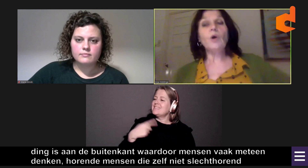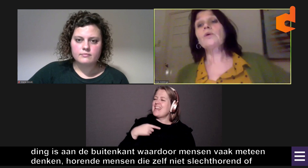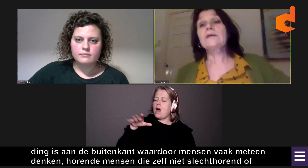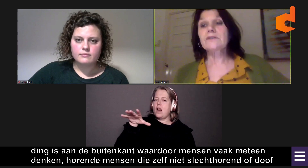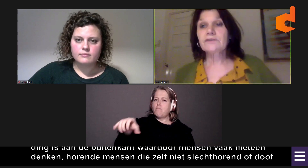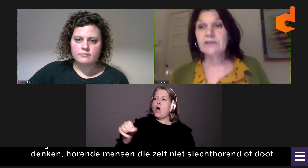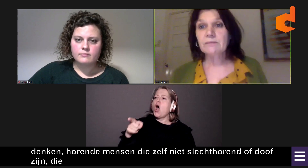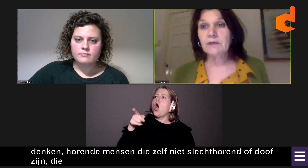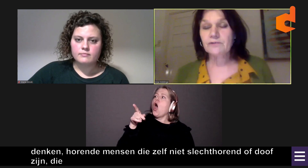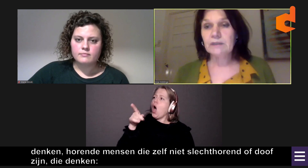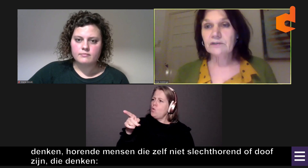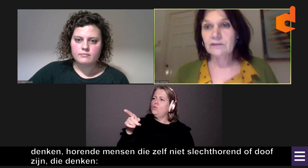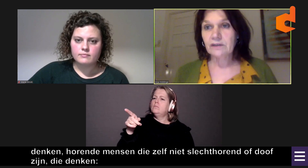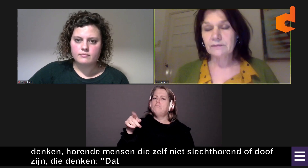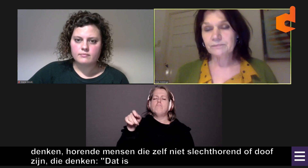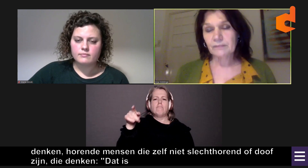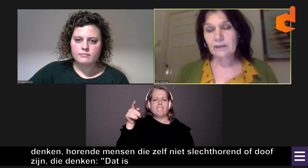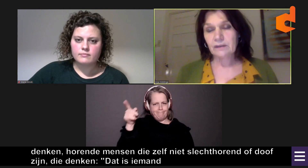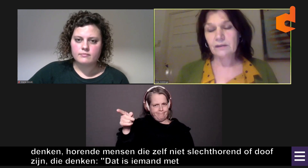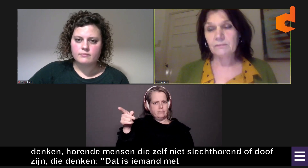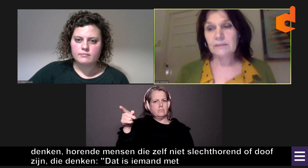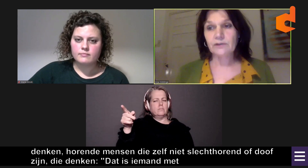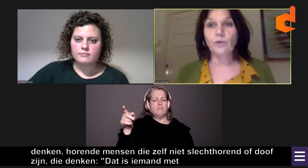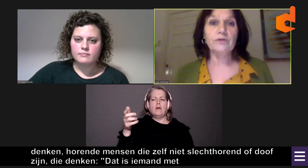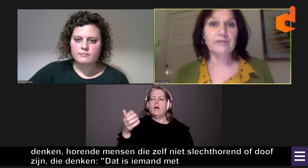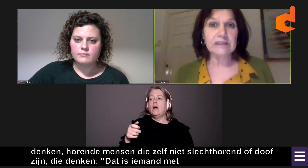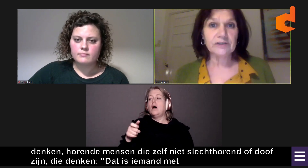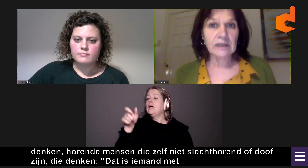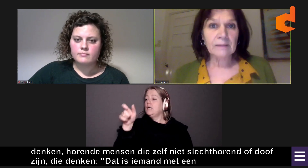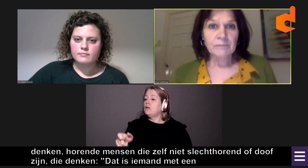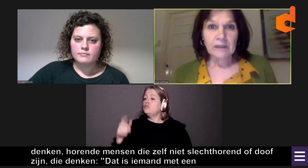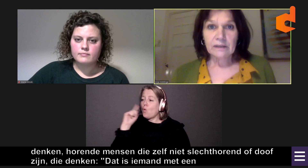van oh, dat is iemand met een hoorverlies.